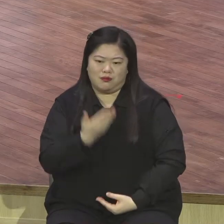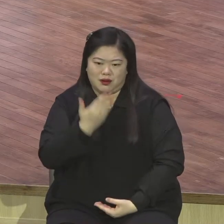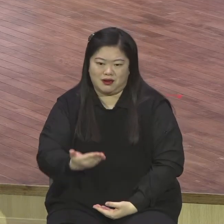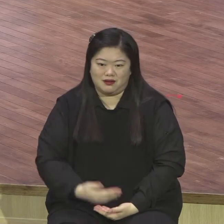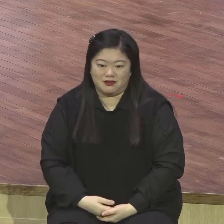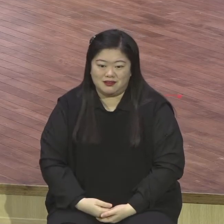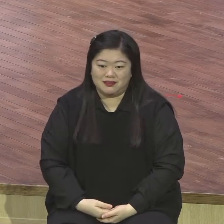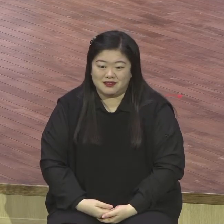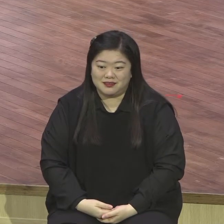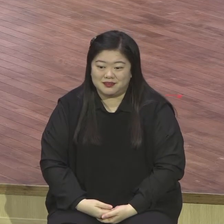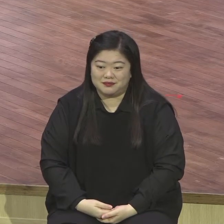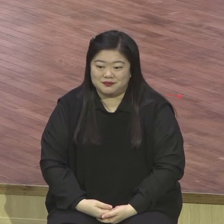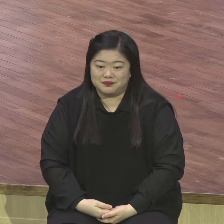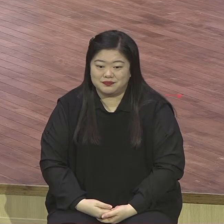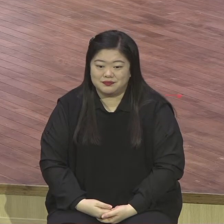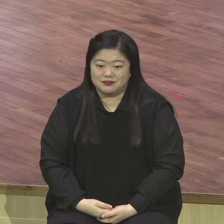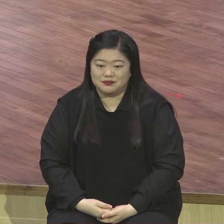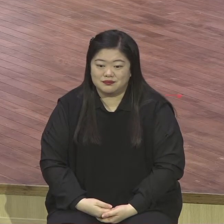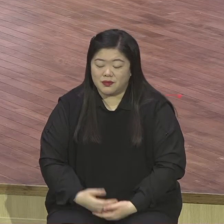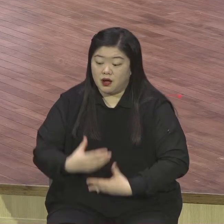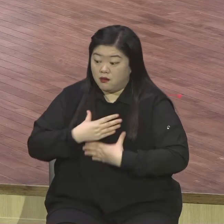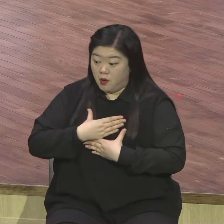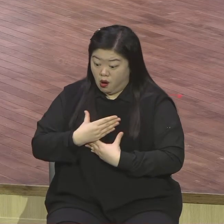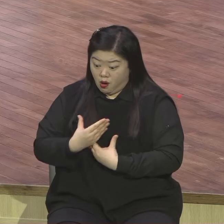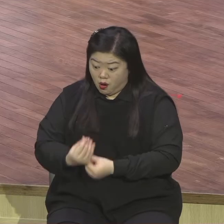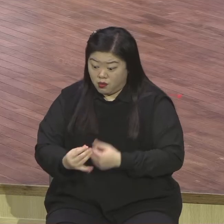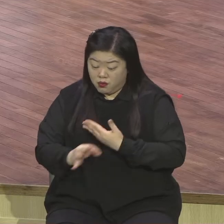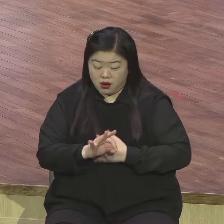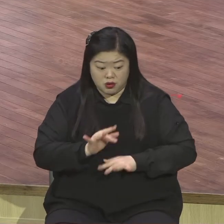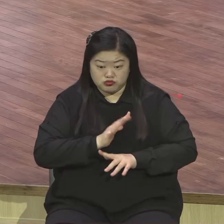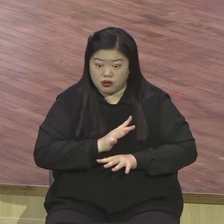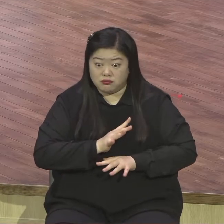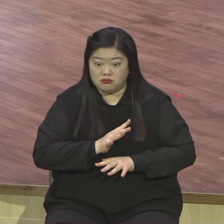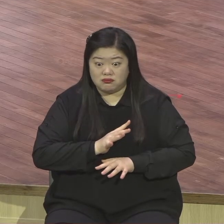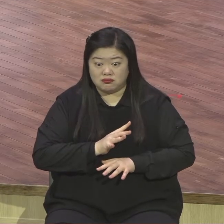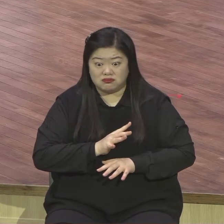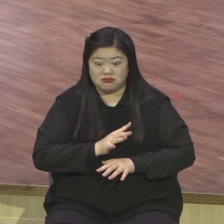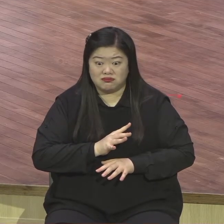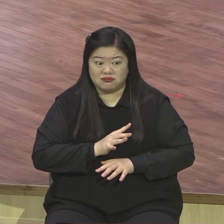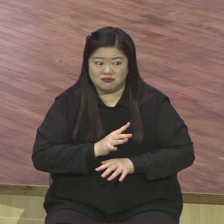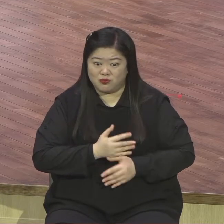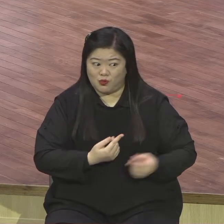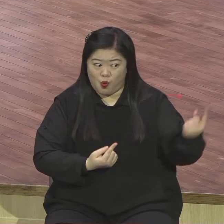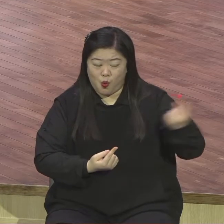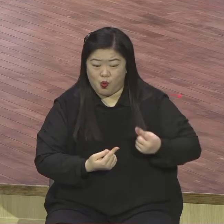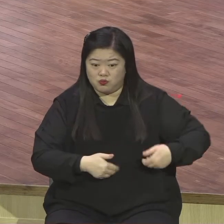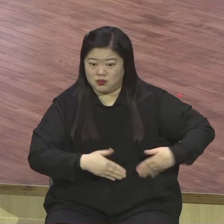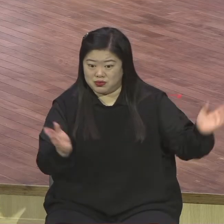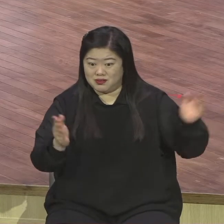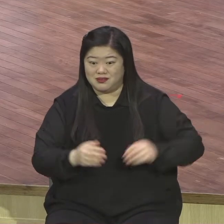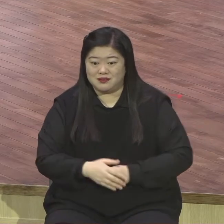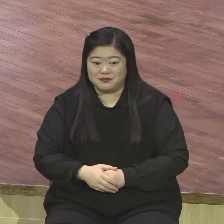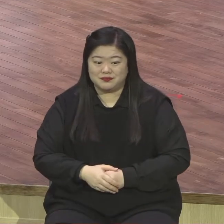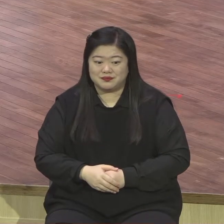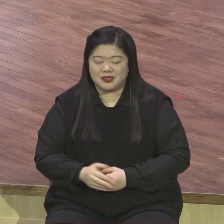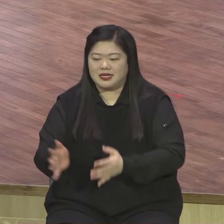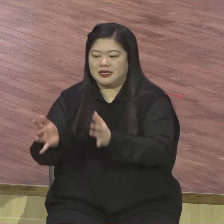두려움이 없습니다 예수 그리스도와 함께하는 신앙을 with